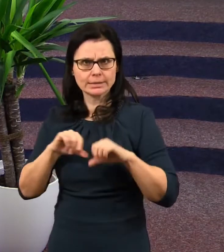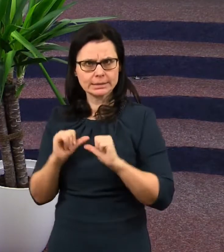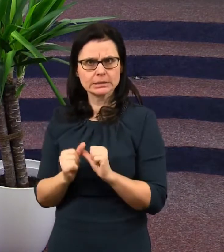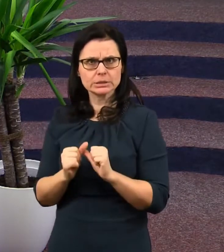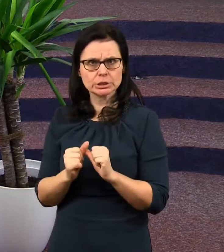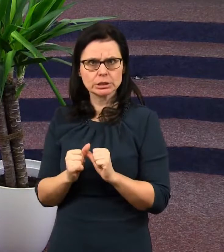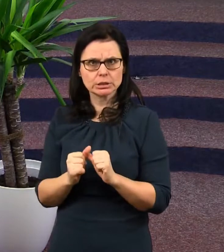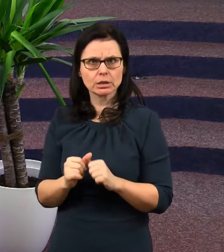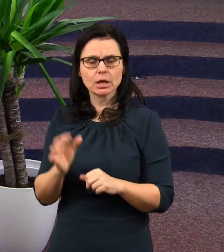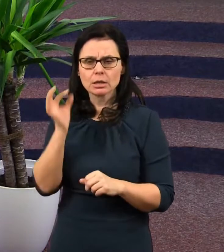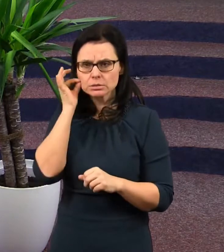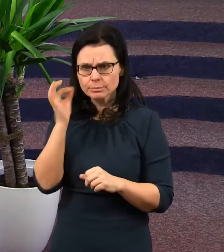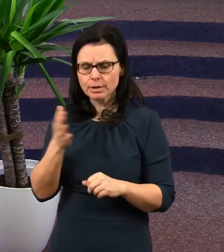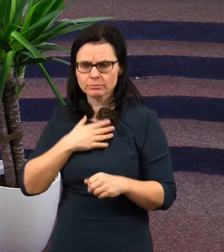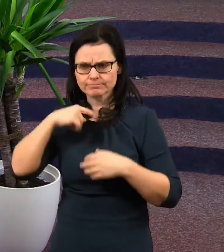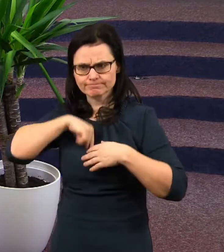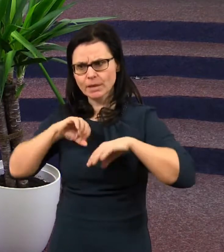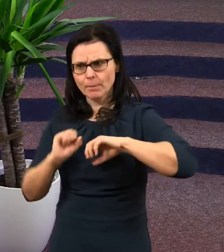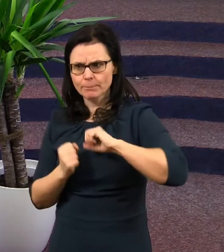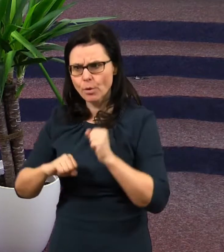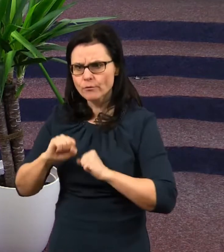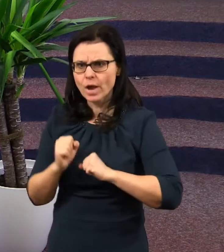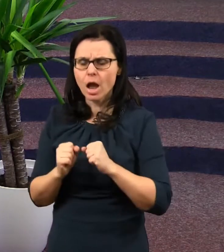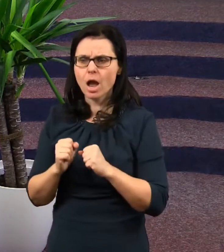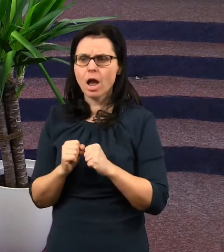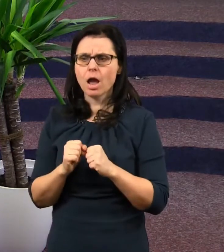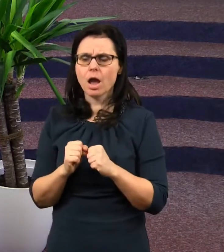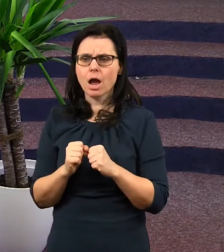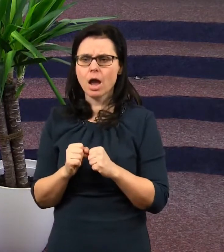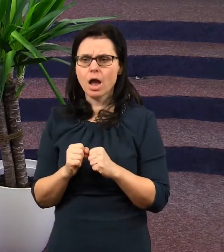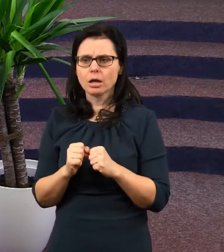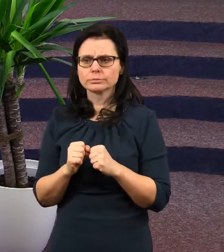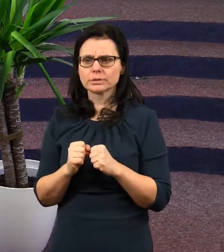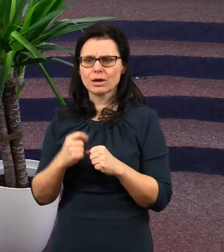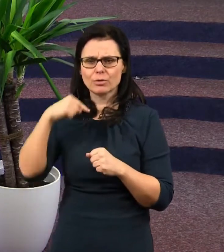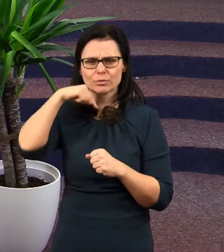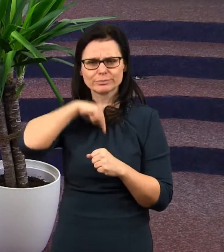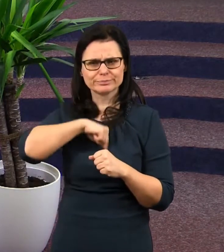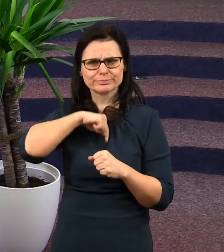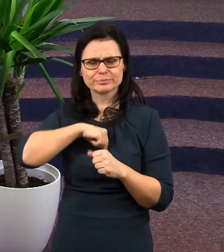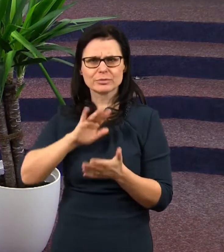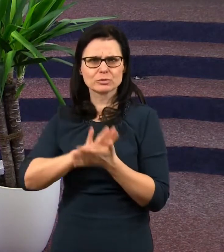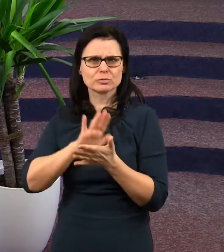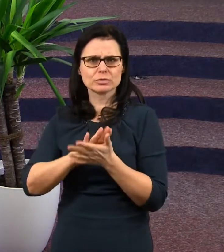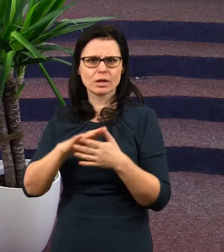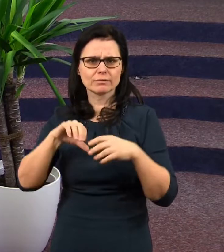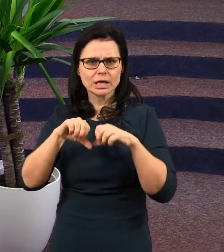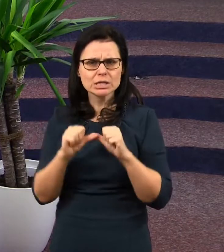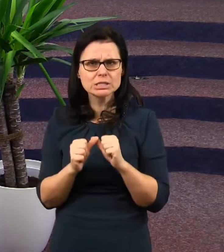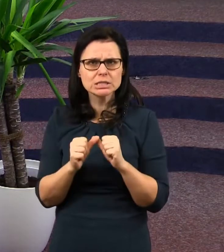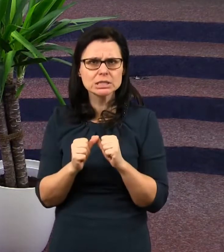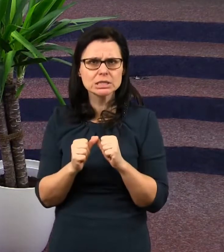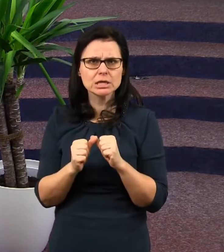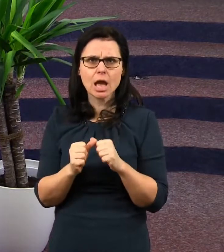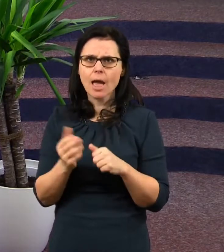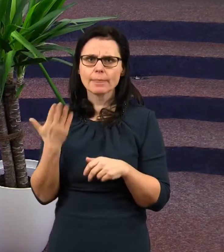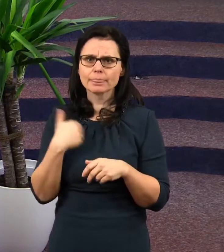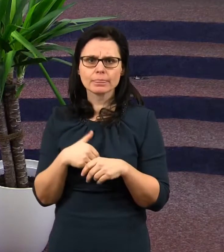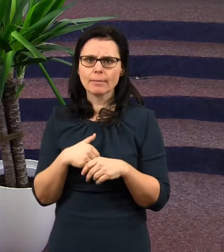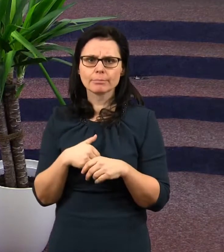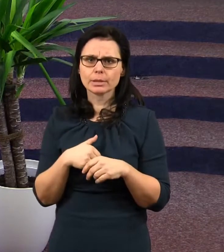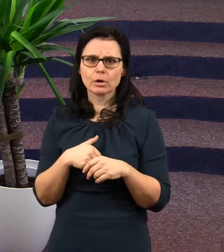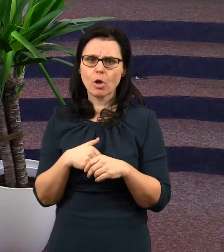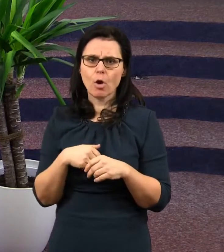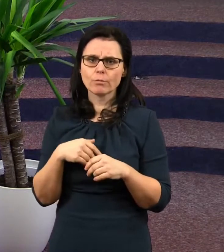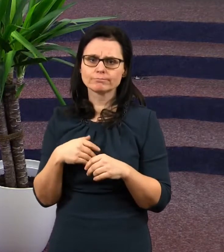měli svůj charakter, svoji povahu, poznamenanou, hříchy a nebyly zahrnuti mezi